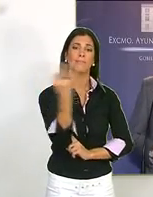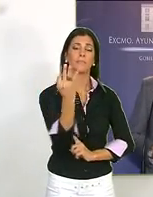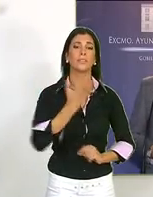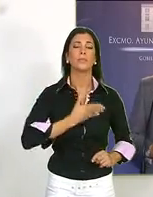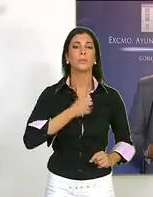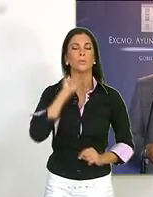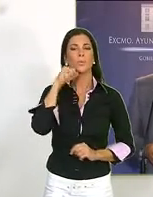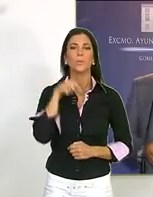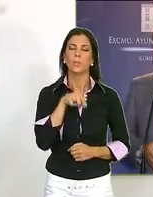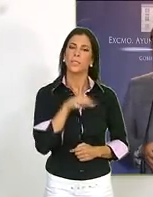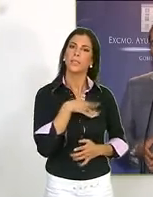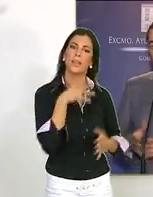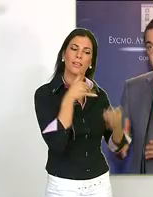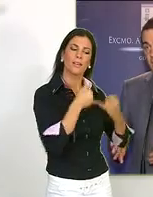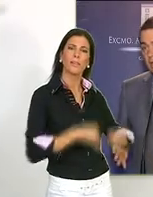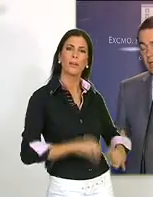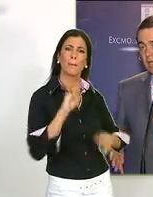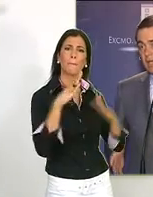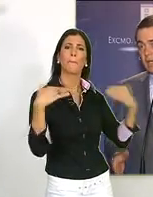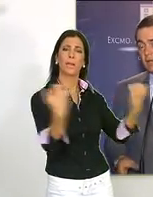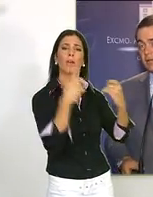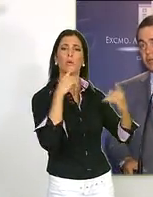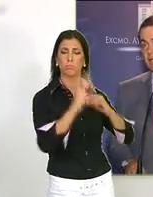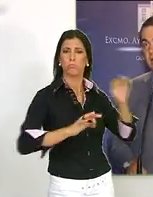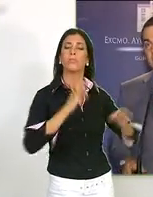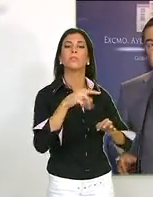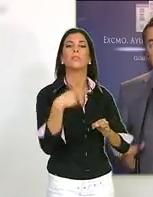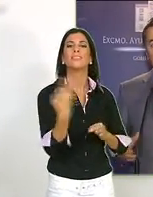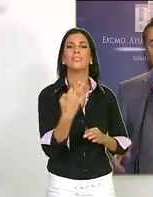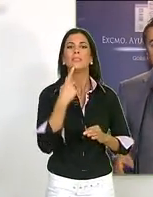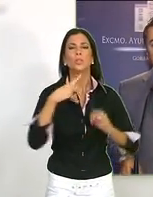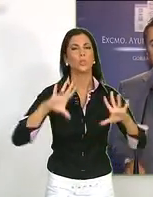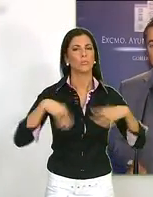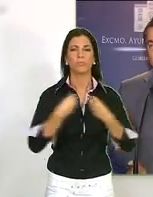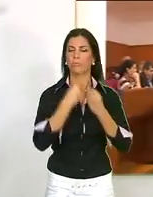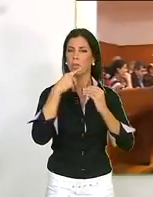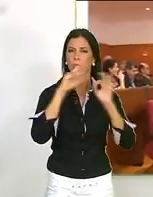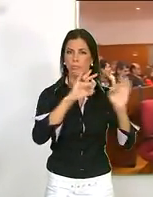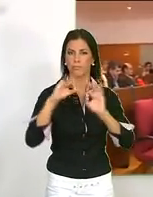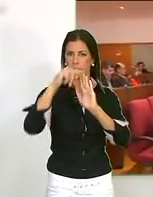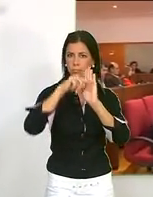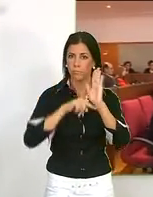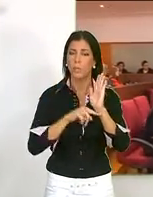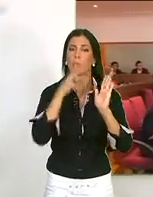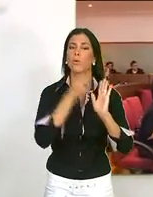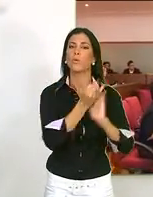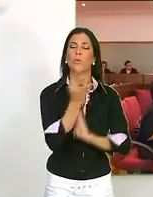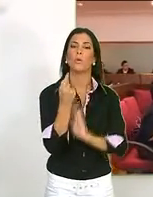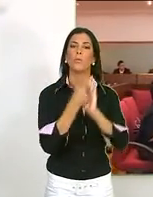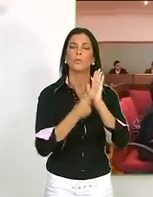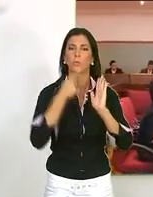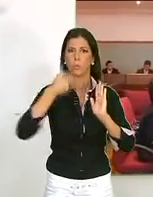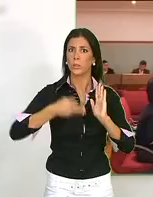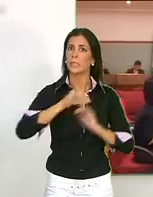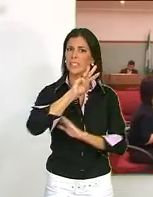El próximo viernes el Ayuntamiento de la localidad de Motril va a celebrar pleno ordinario con un apretado orden del día,